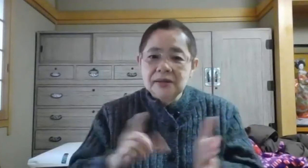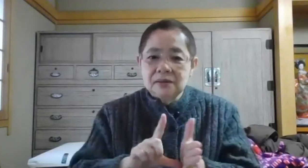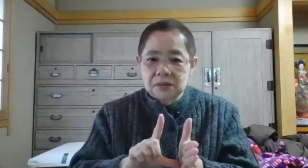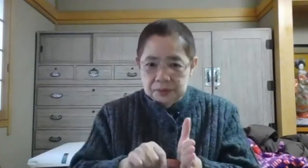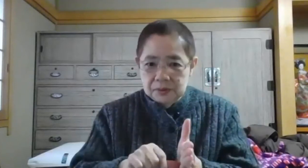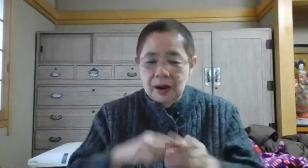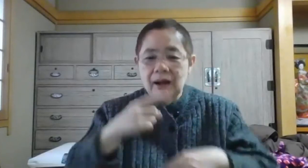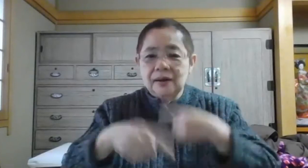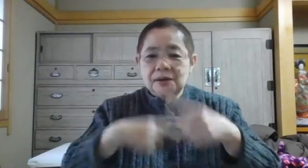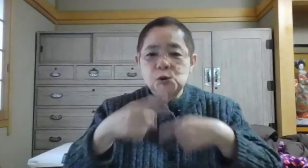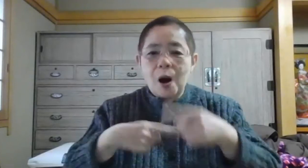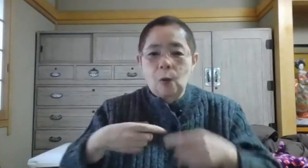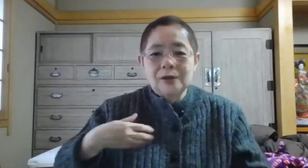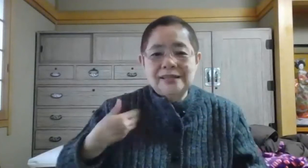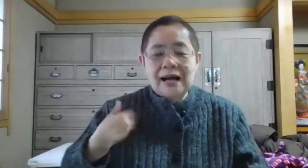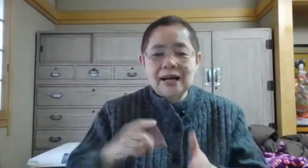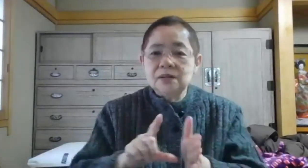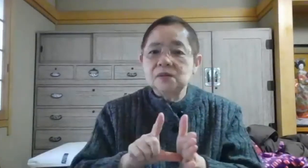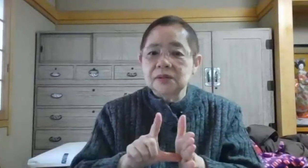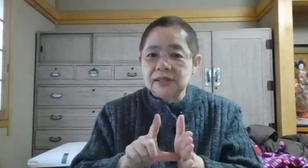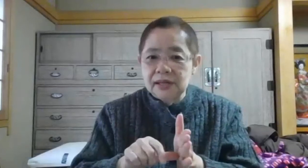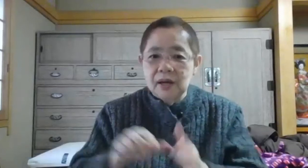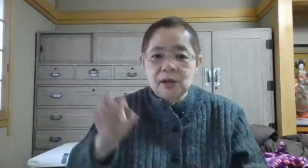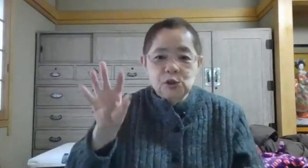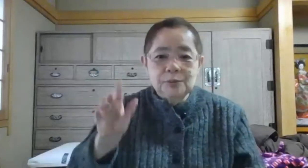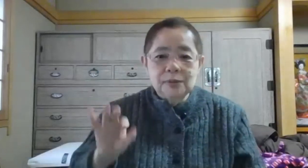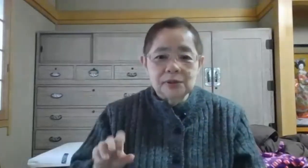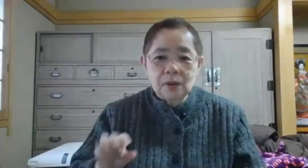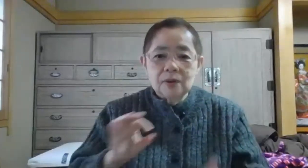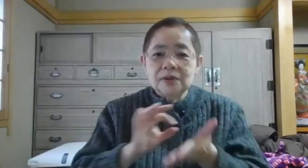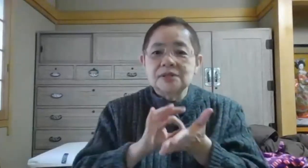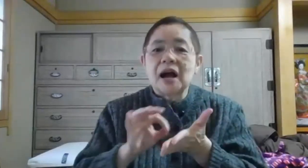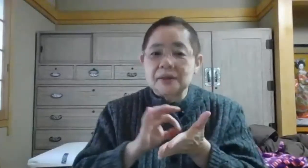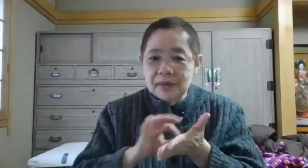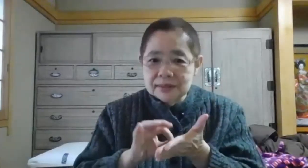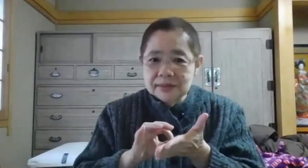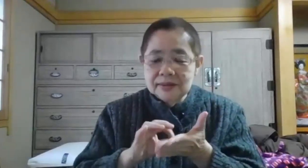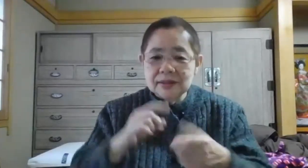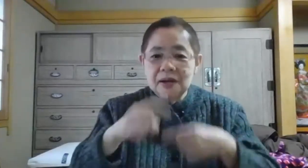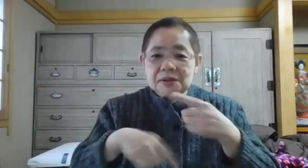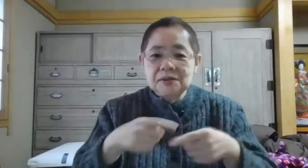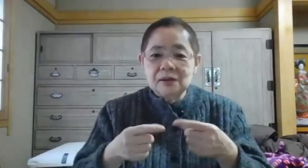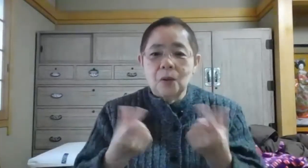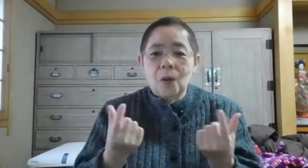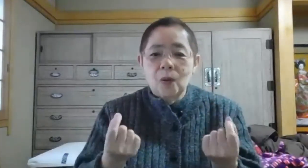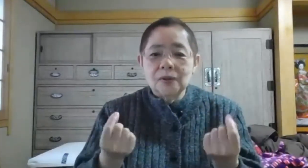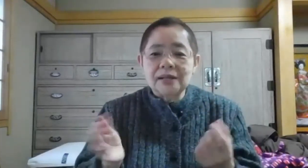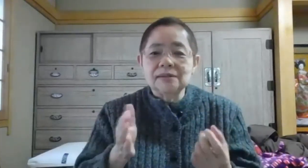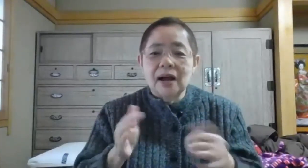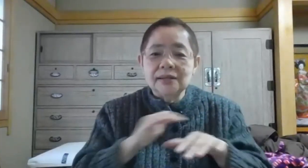時とか手話を知らない時に指文字を使いますですから手話と同じぐらいに